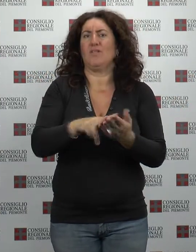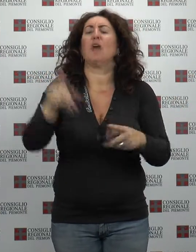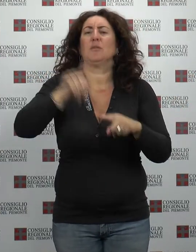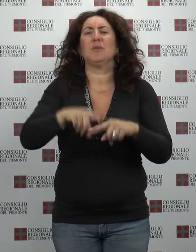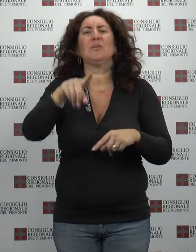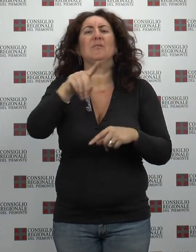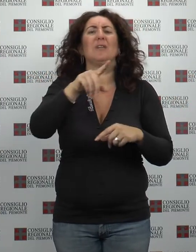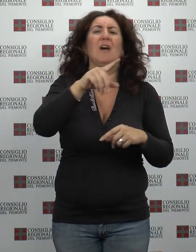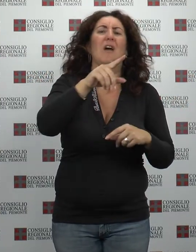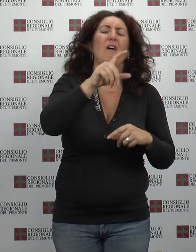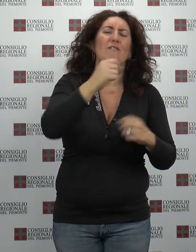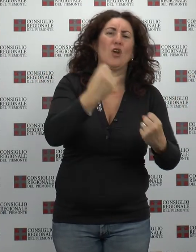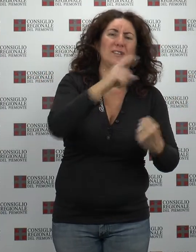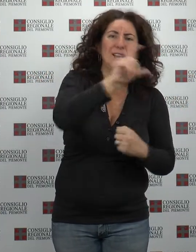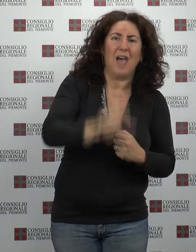profilo professionale dell'odonto tecnico.